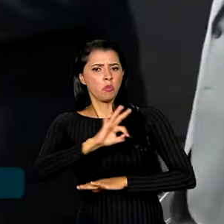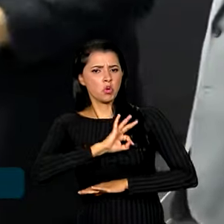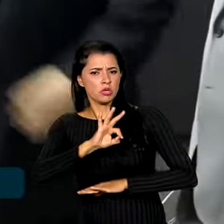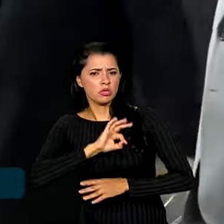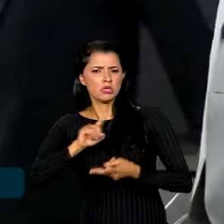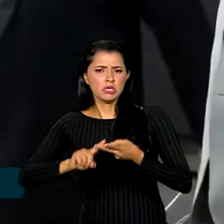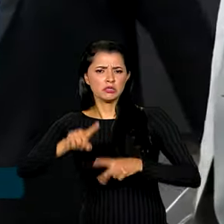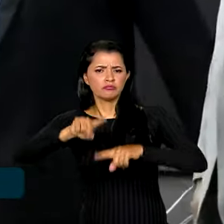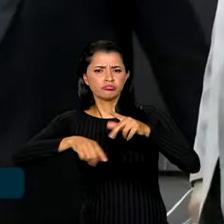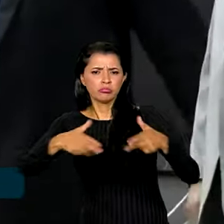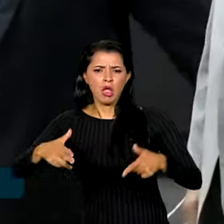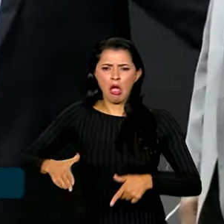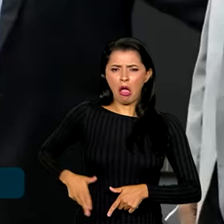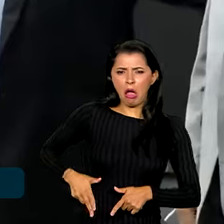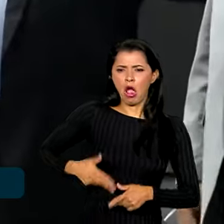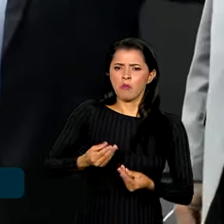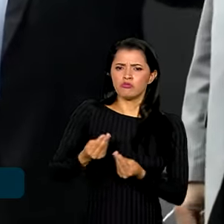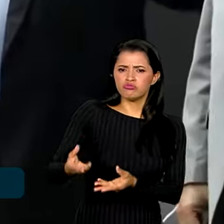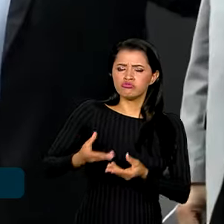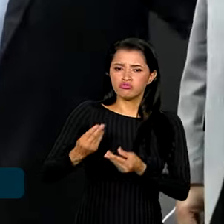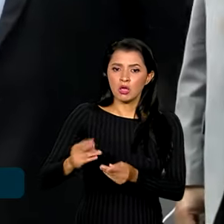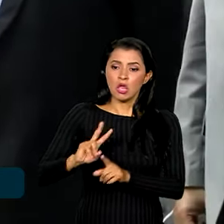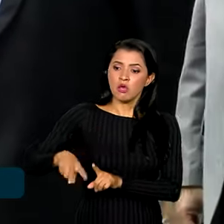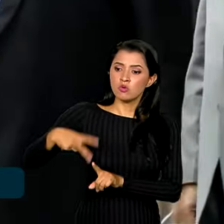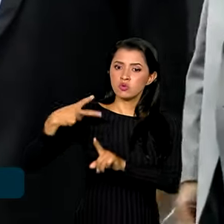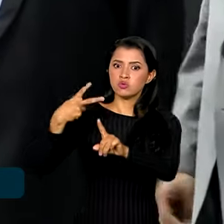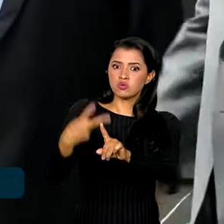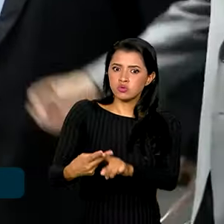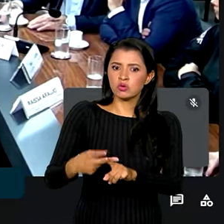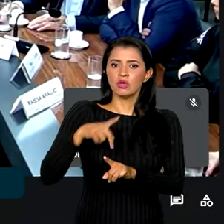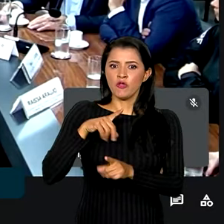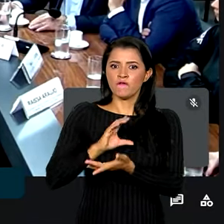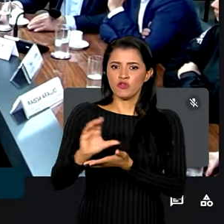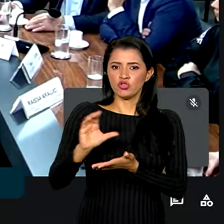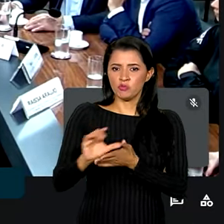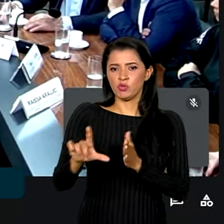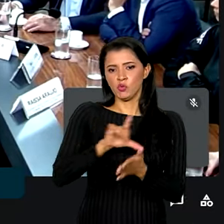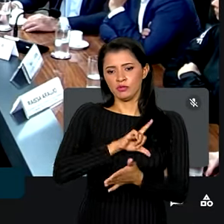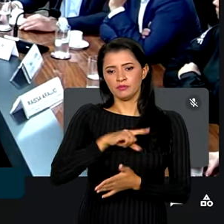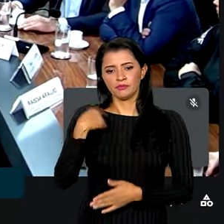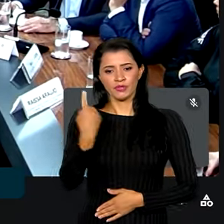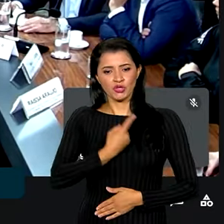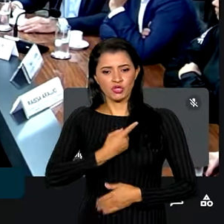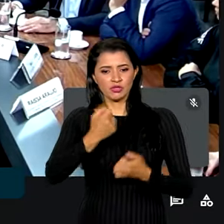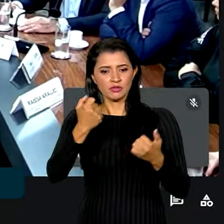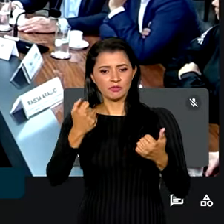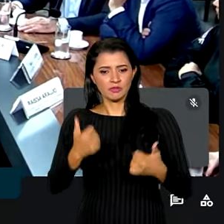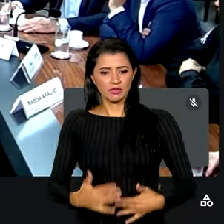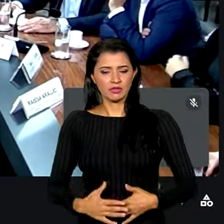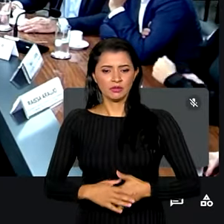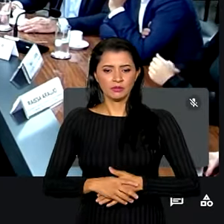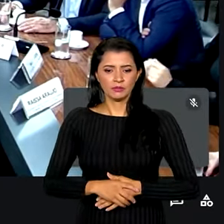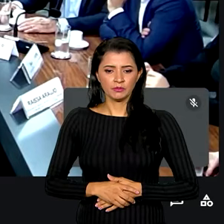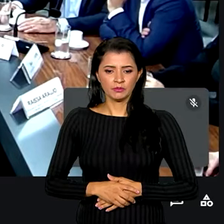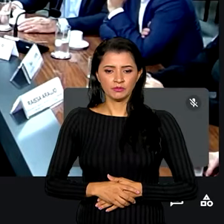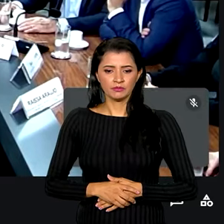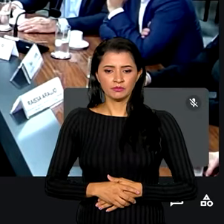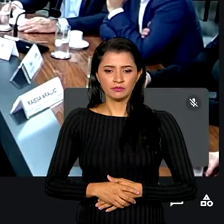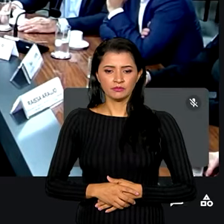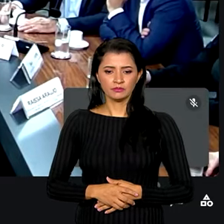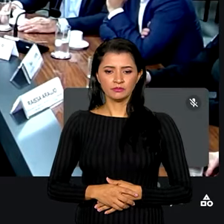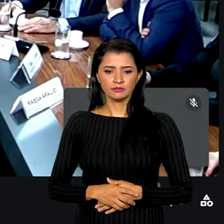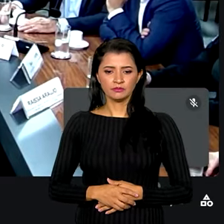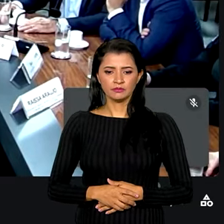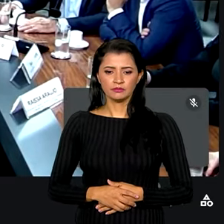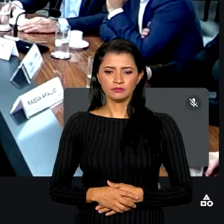e armamentos, o que mais do que dobra o investimento inicial. Nós estamos falando, aproximadamente, governador Mauro,